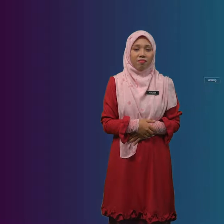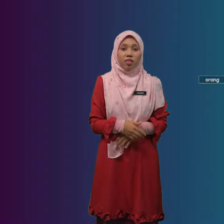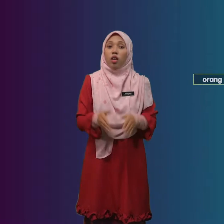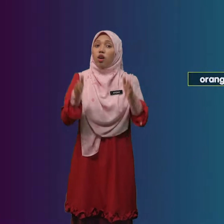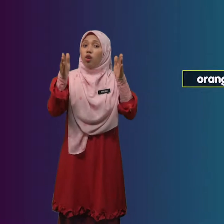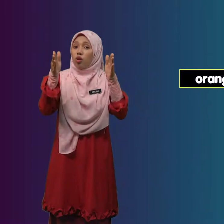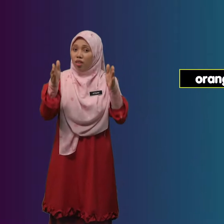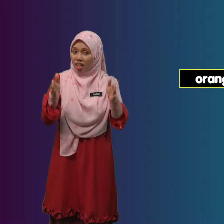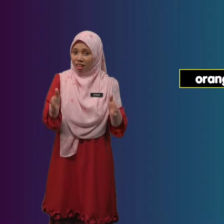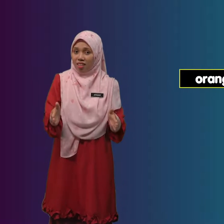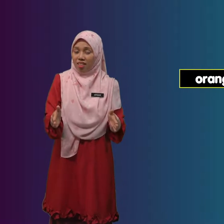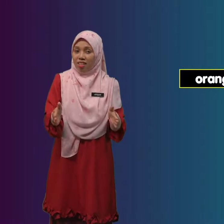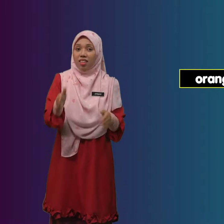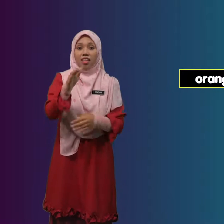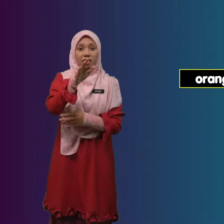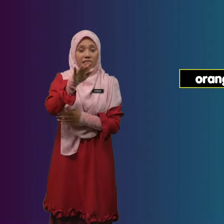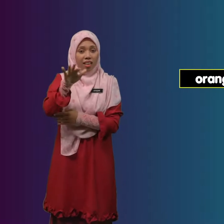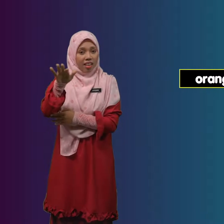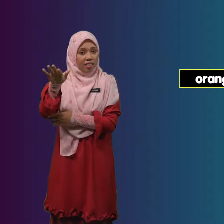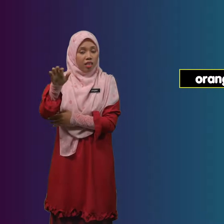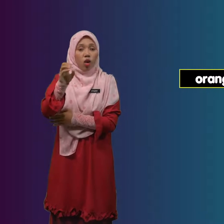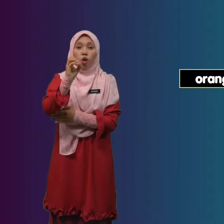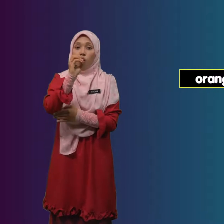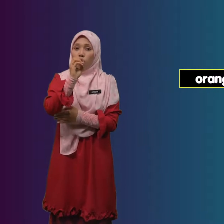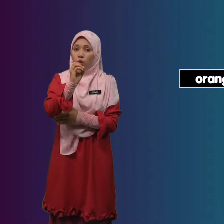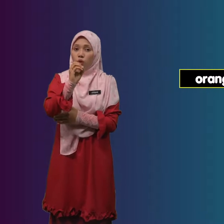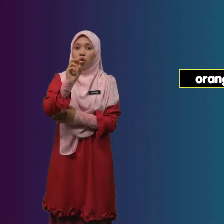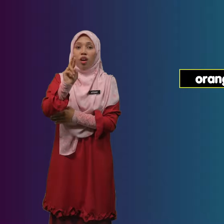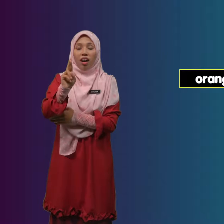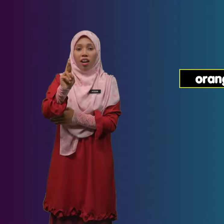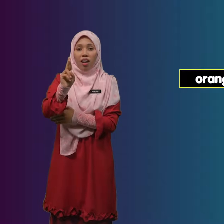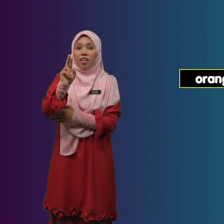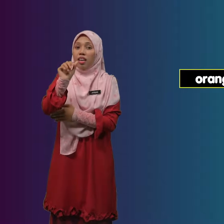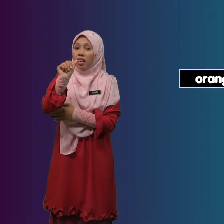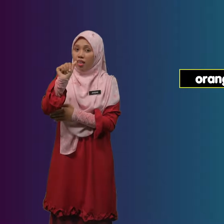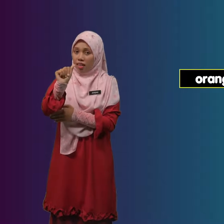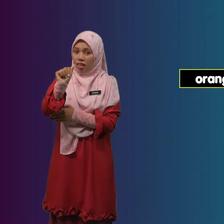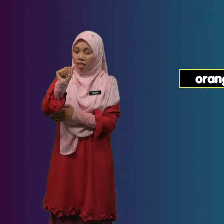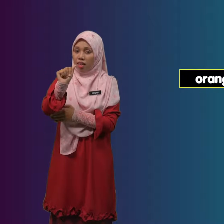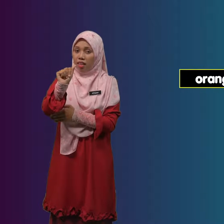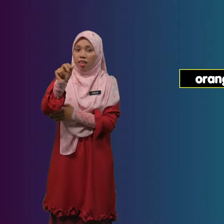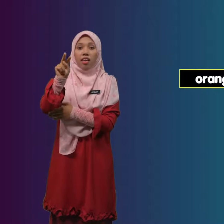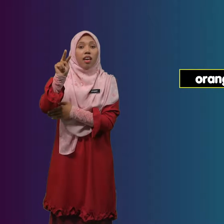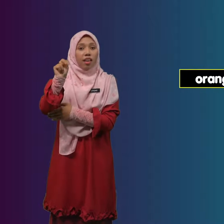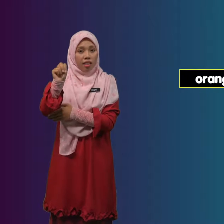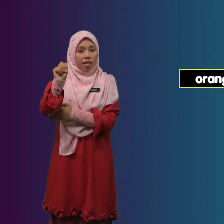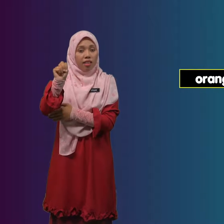Orang Ejaan O R A N